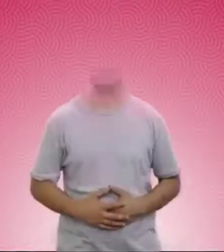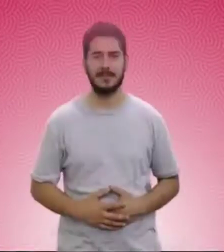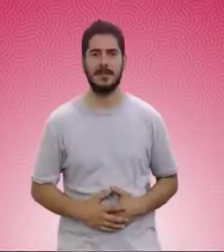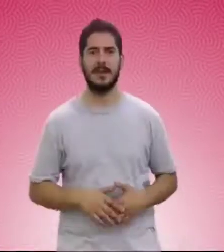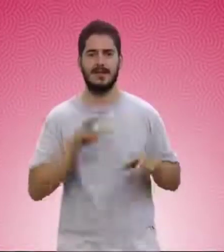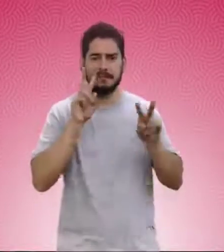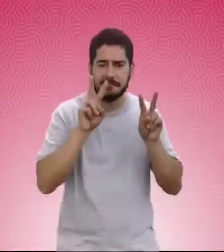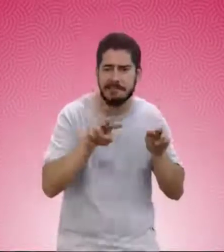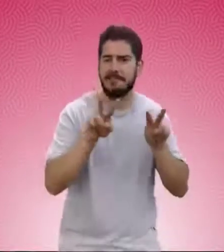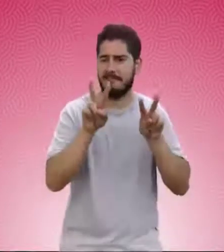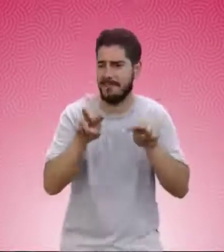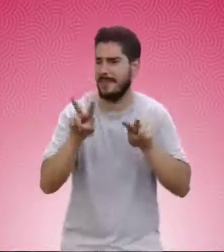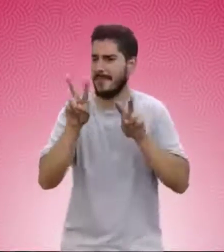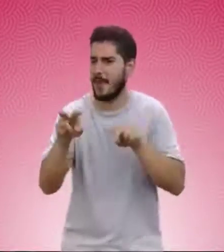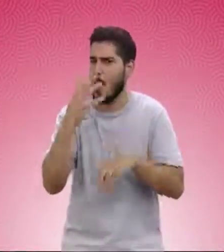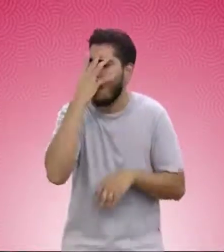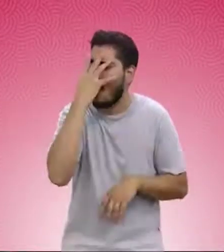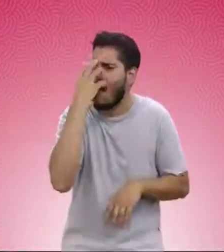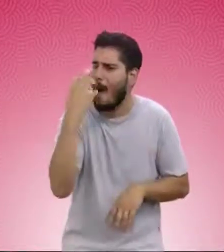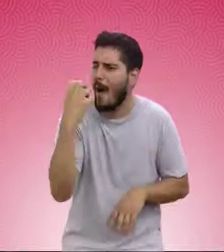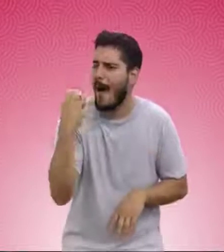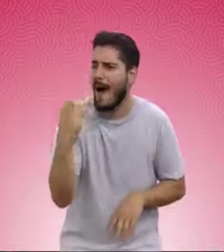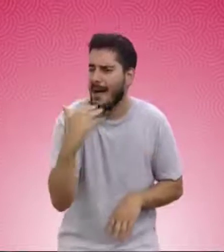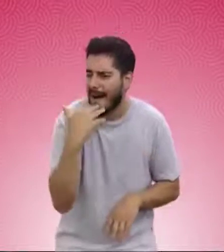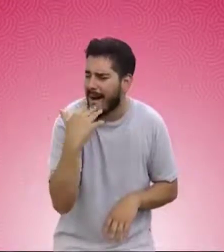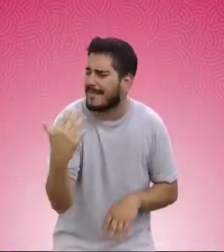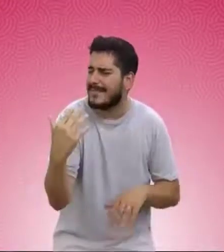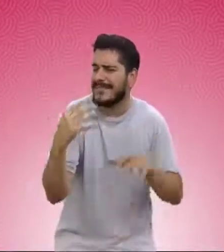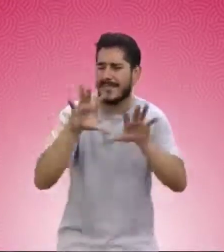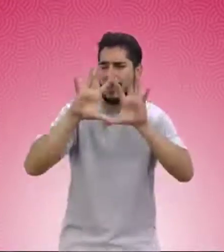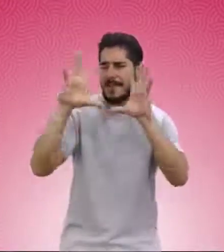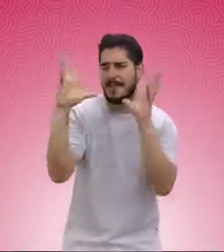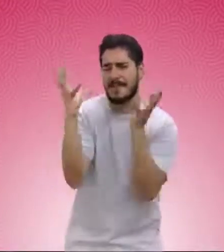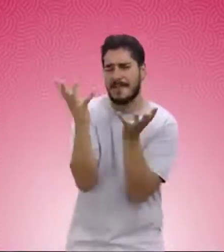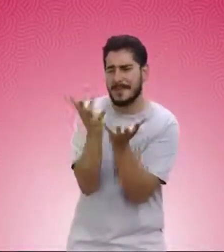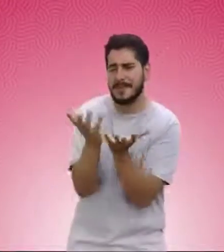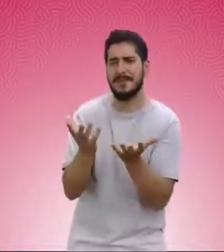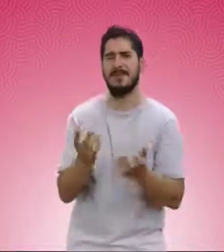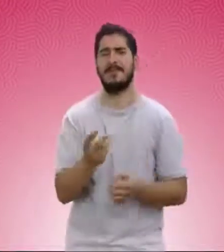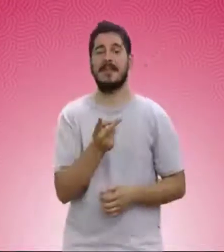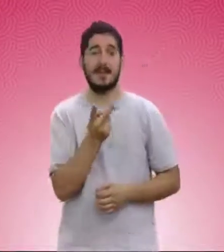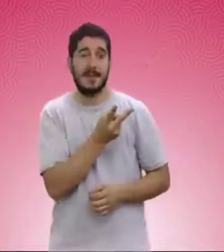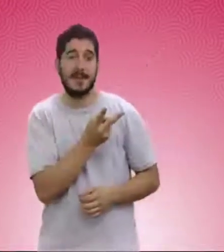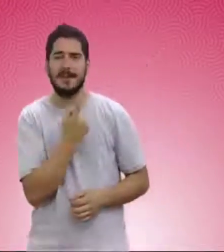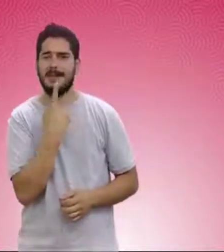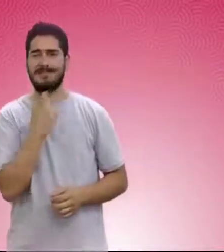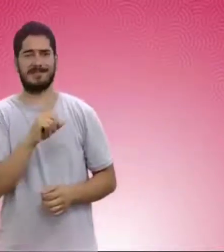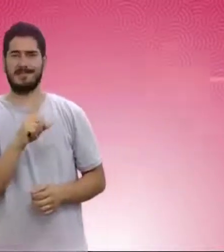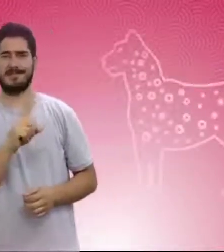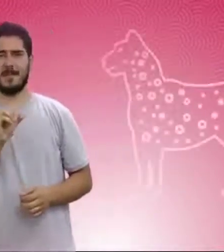Caminando y caminando, atraídas por tanta belleza de la tierra. Las dos no se daban cuenta que atrás venía